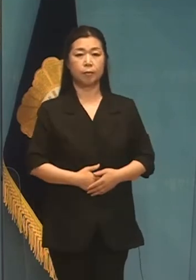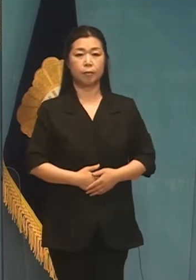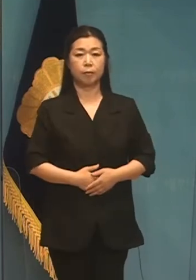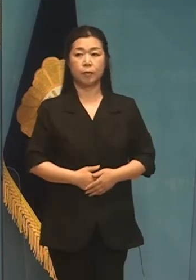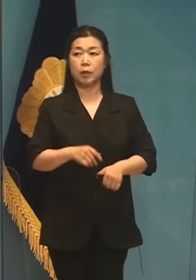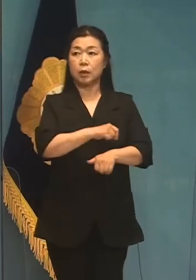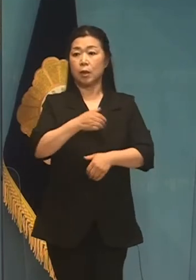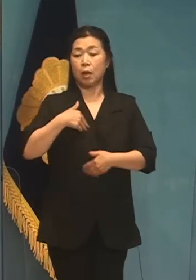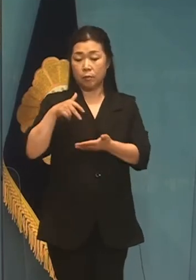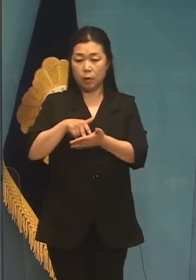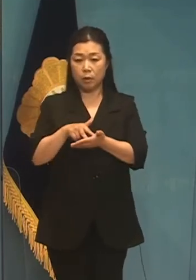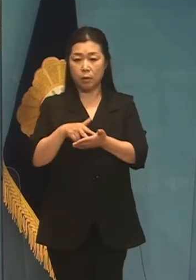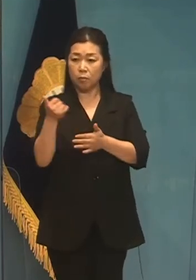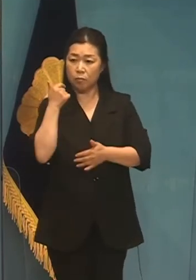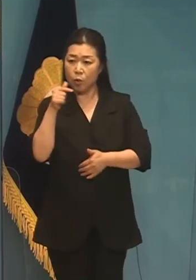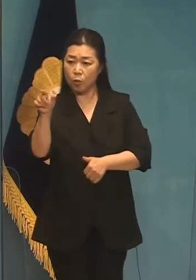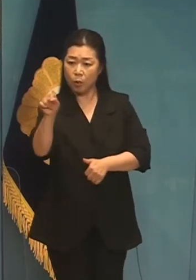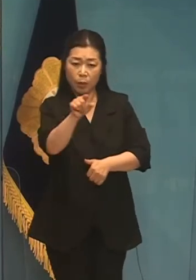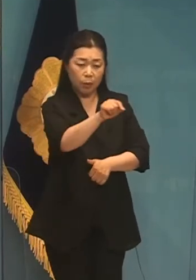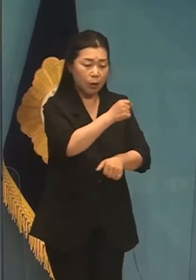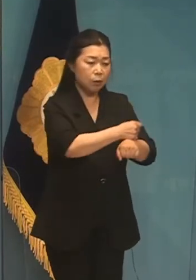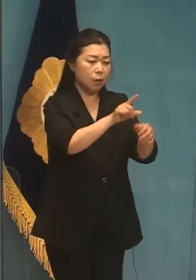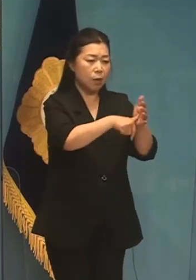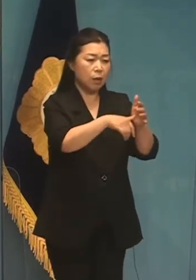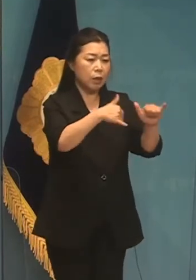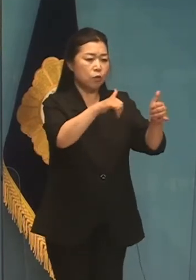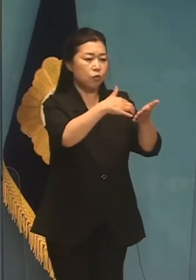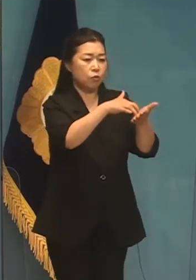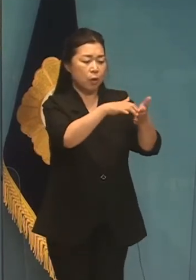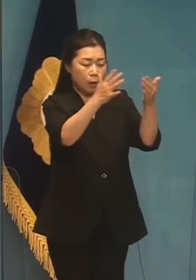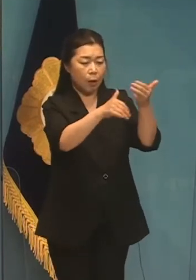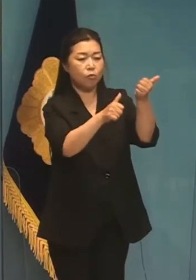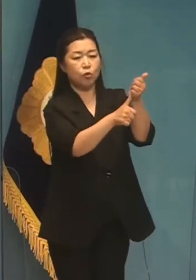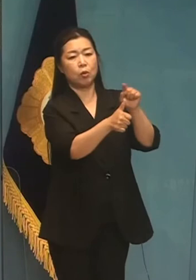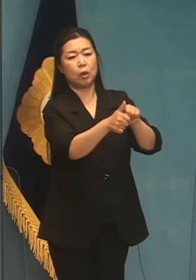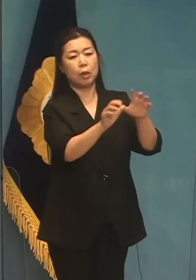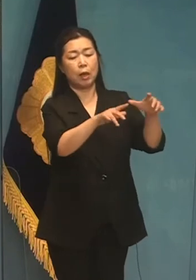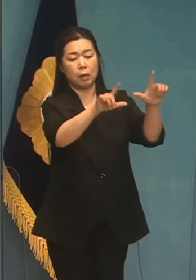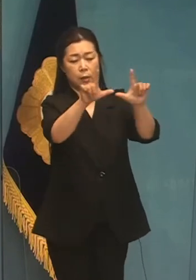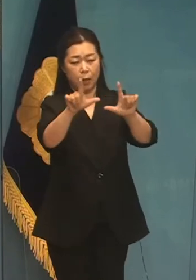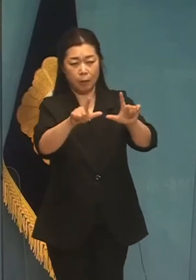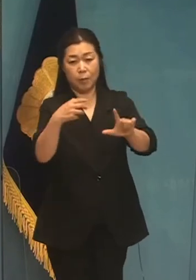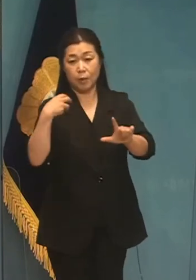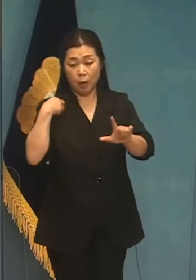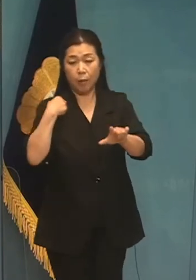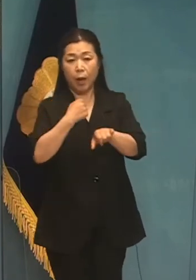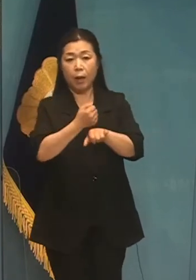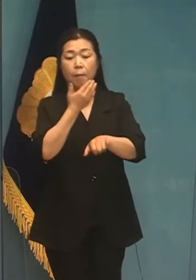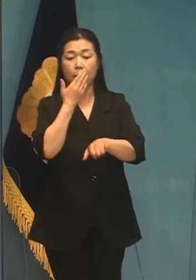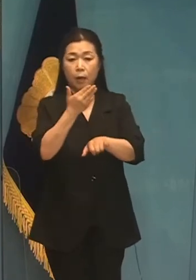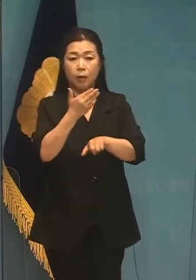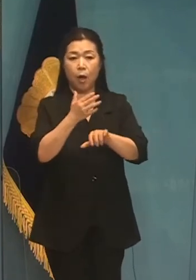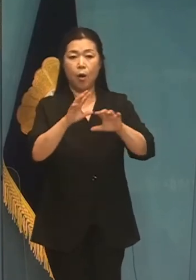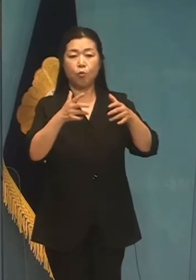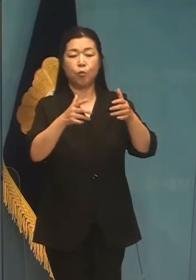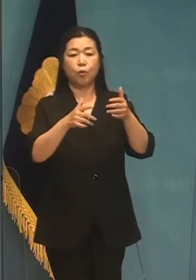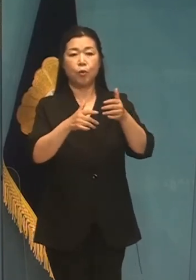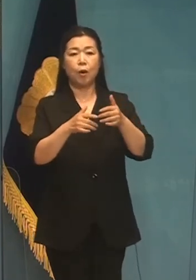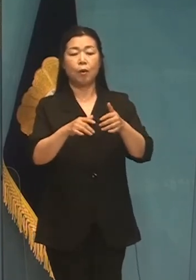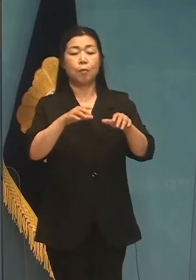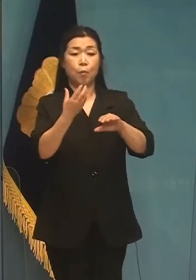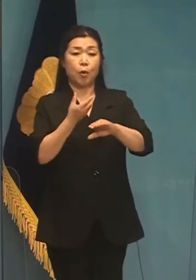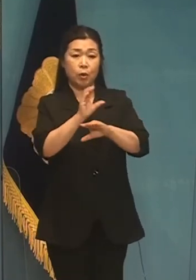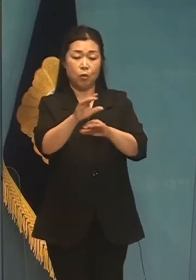특히 저는 인부정책을 총괄할 인부부총리, 나라사님을 총괄책인지를 국부펀드에